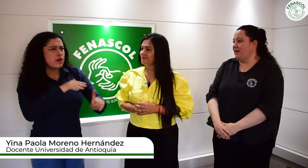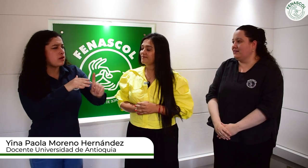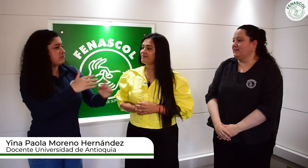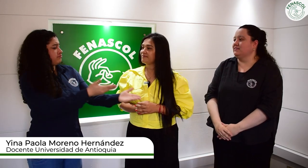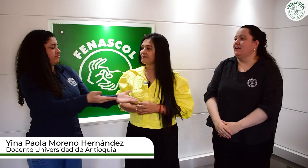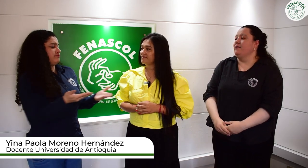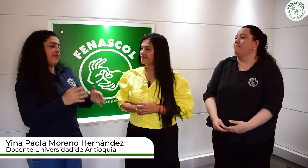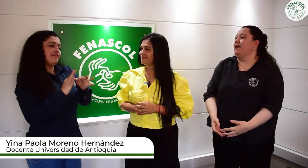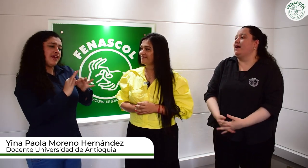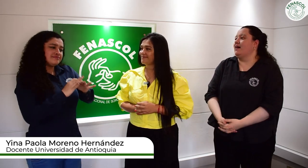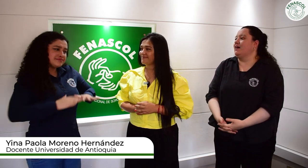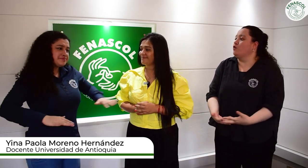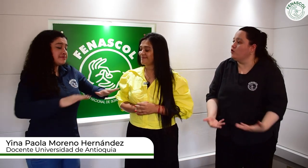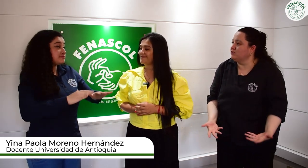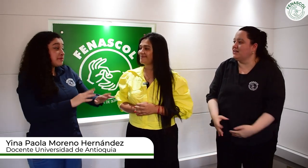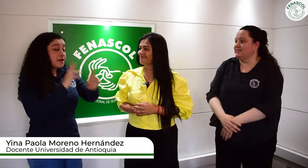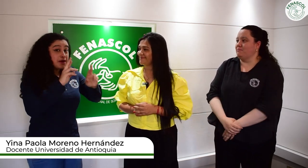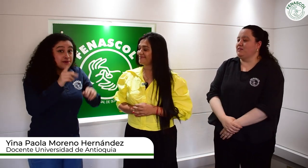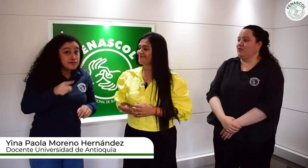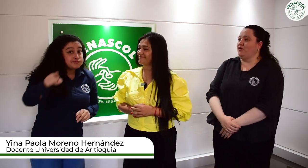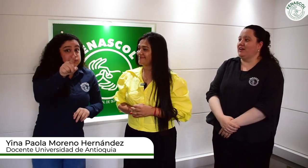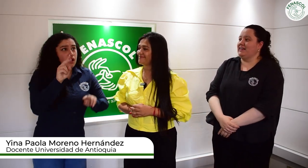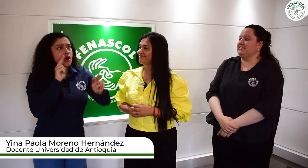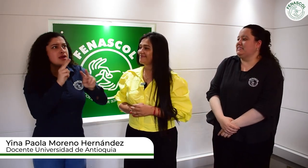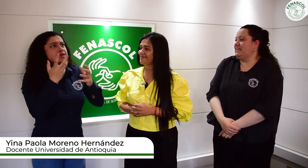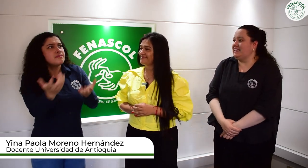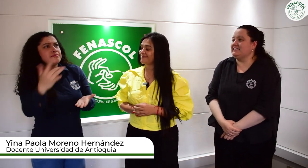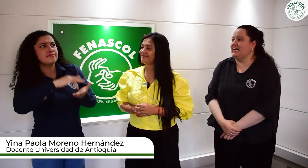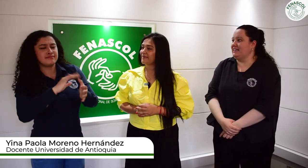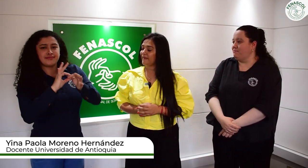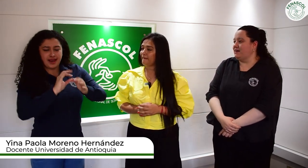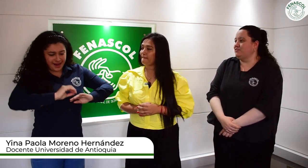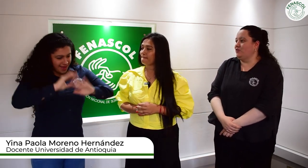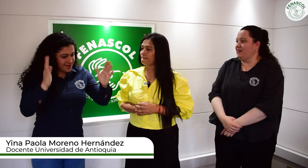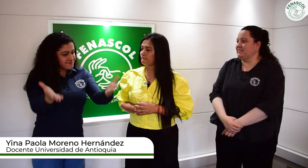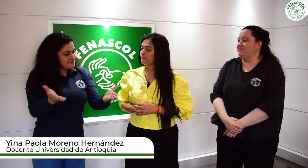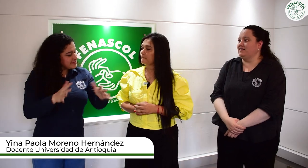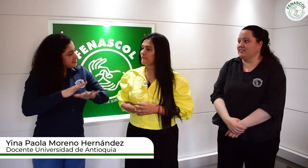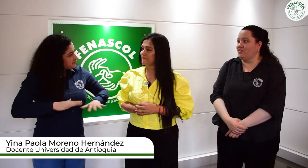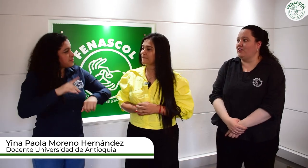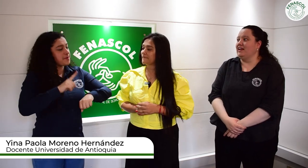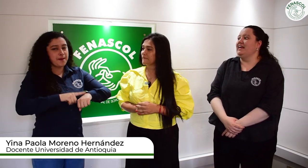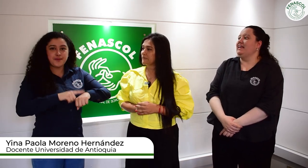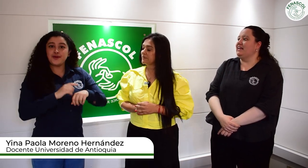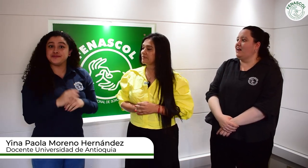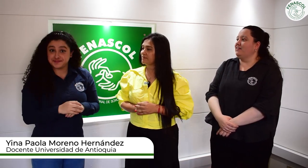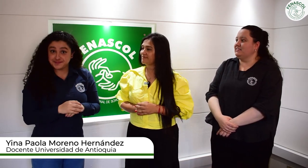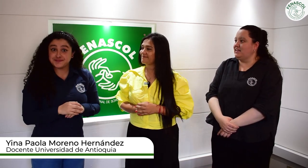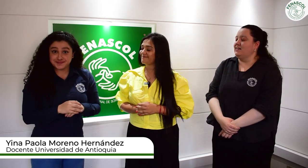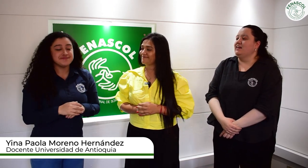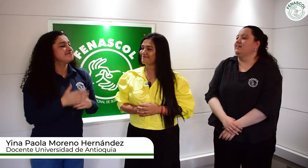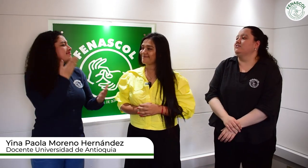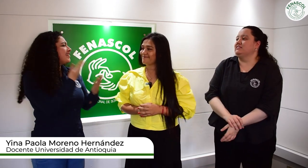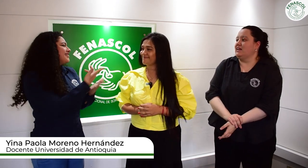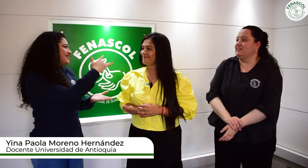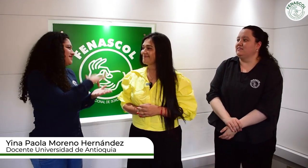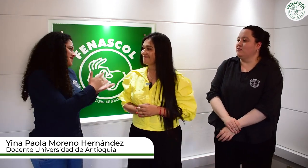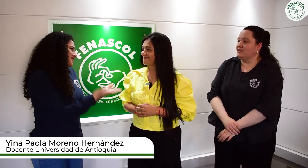puertas abiertas, para que conozcan también todo lo que se hace de incidencia, y demás, todo lo que hace FENASCOL. Y claro que sí,